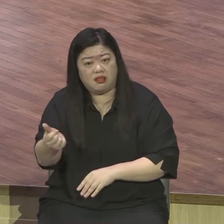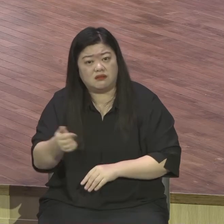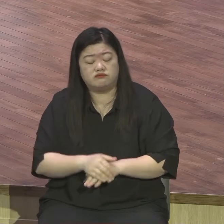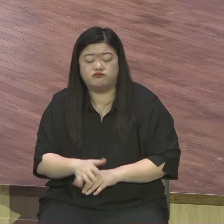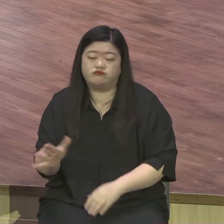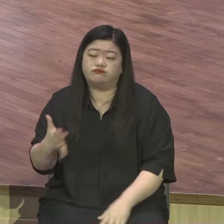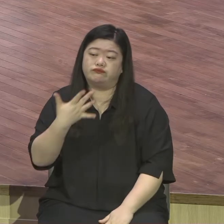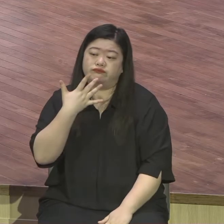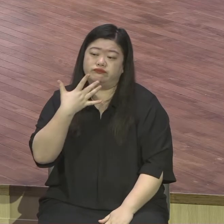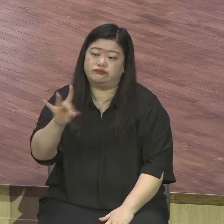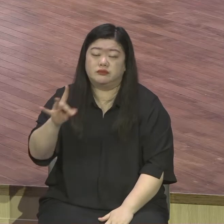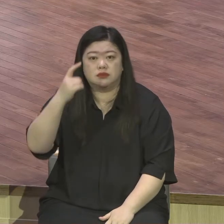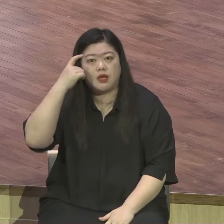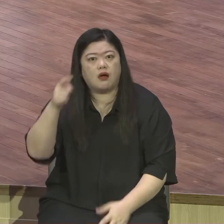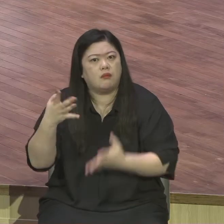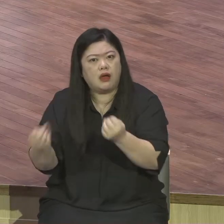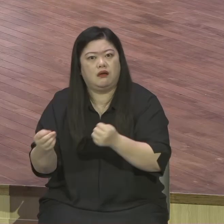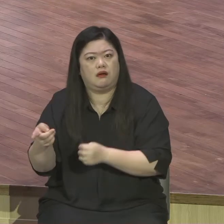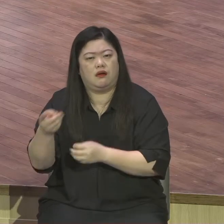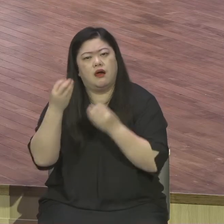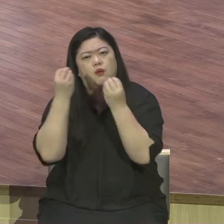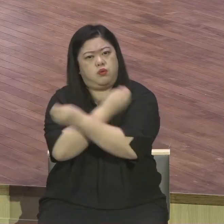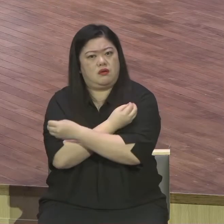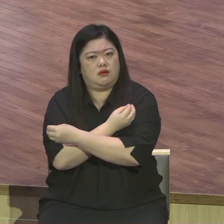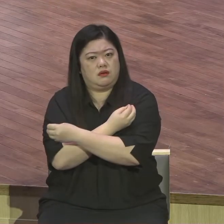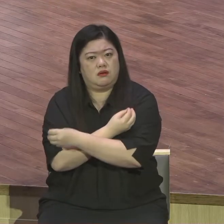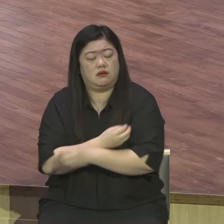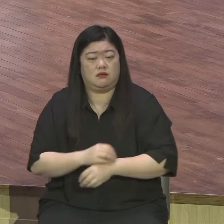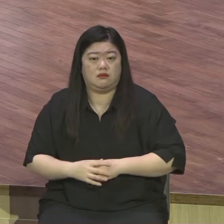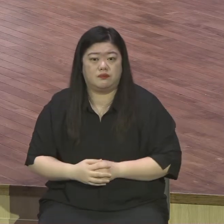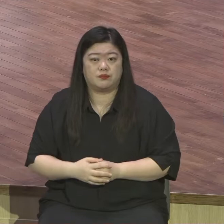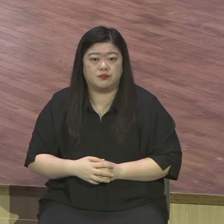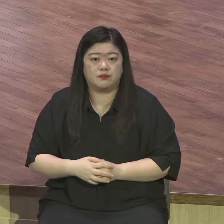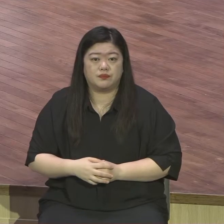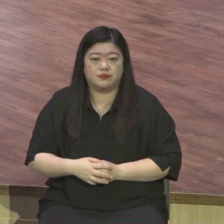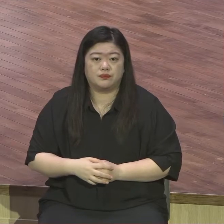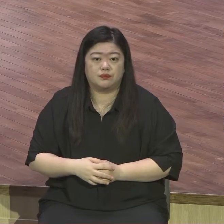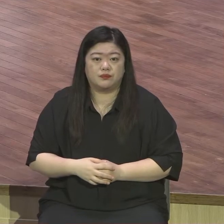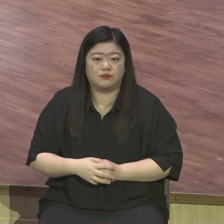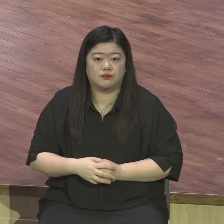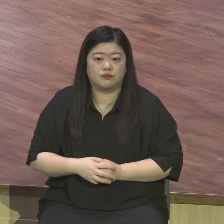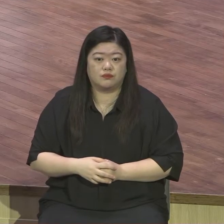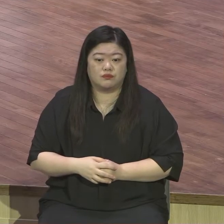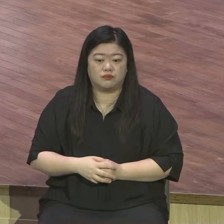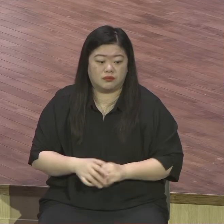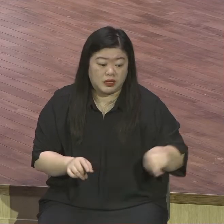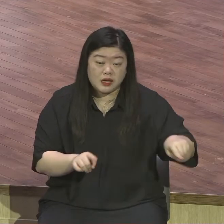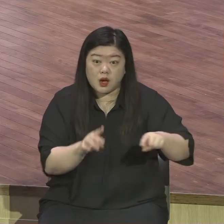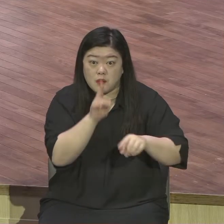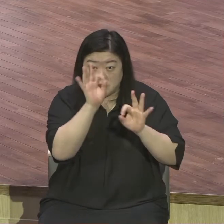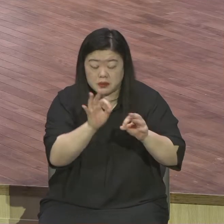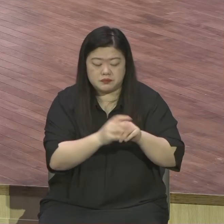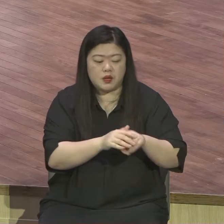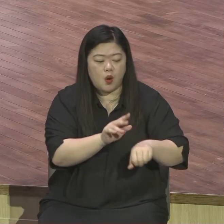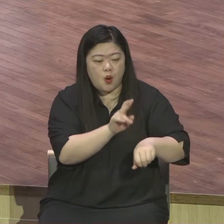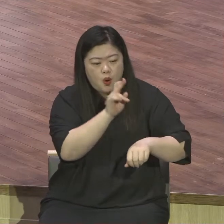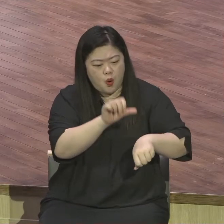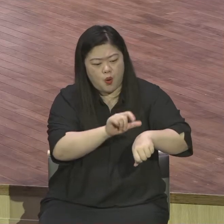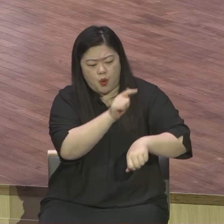오후 5시 일거리 없어가지고 지금 당장 굶어야 할 그런